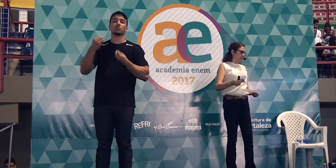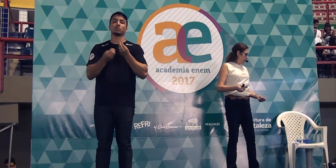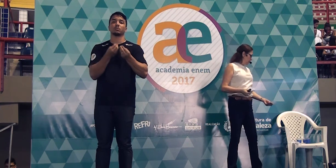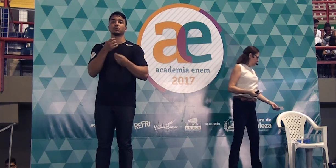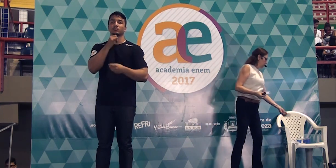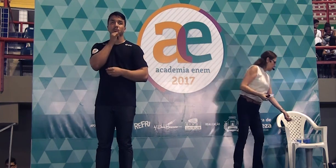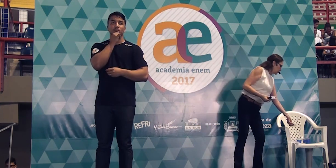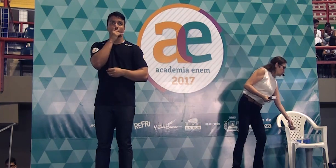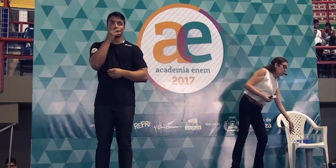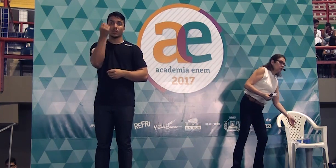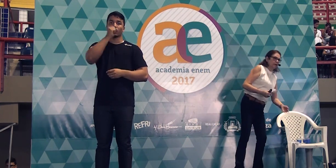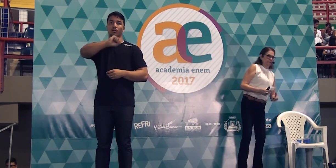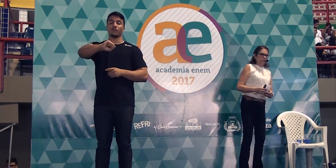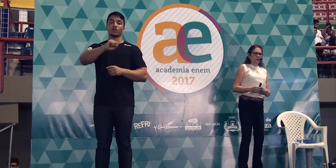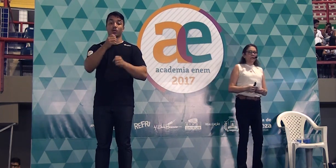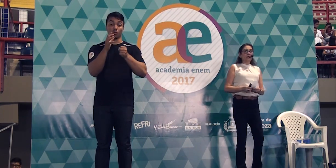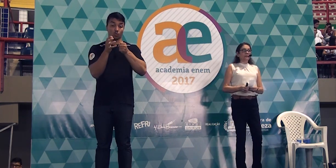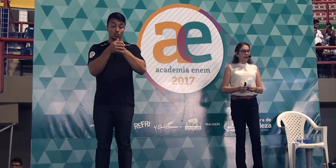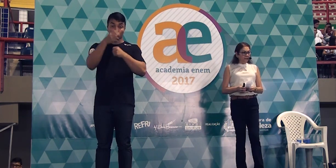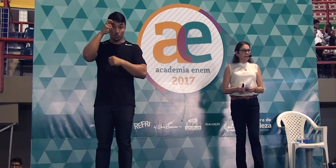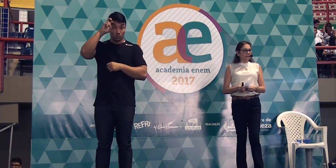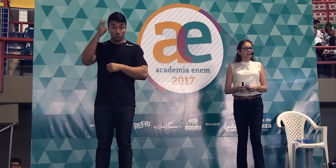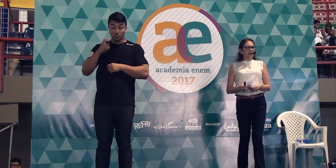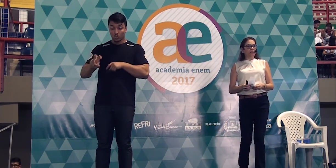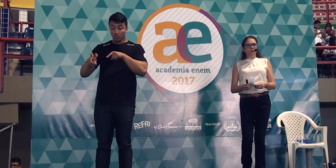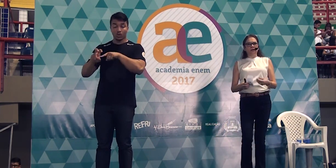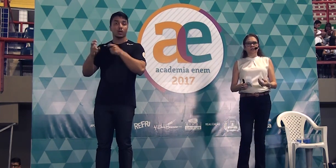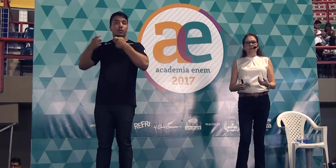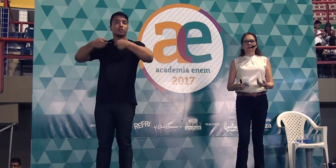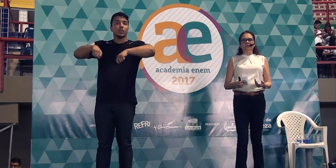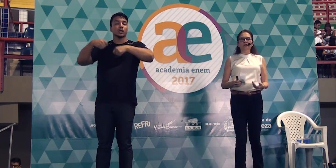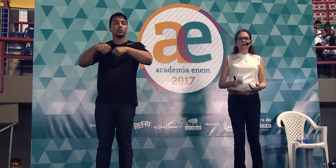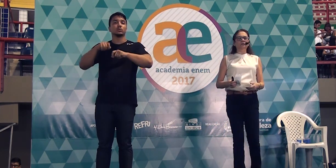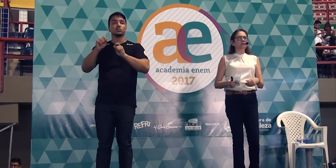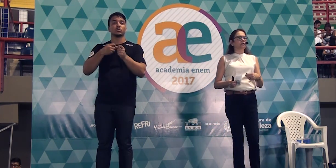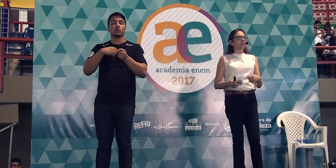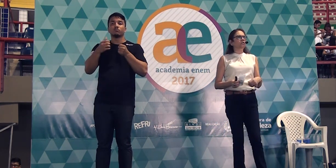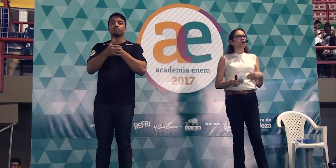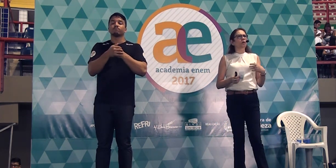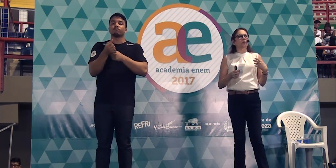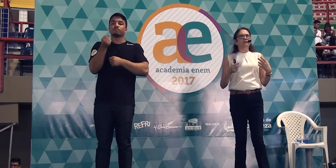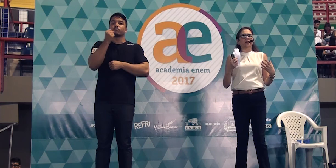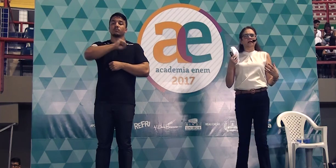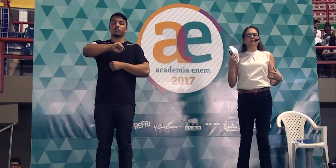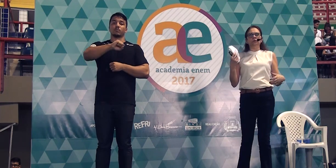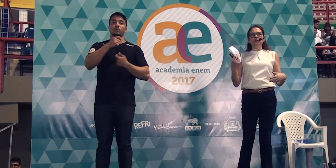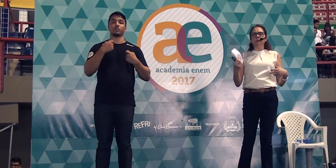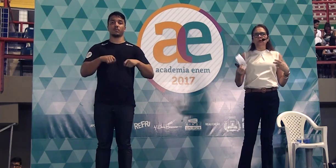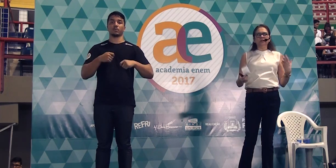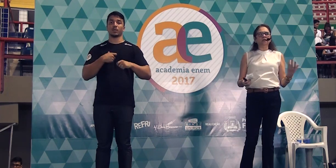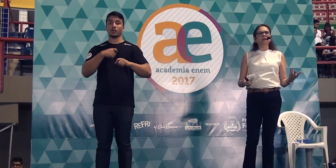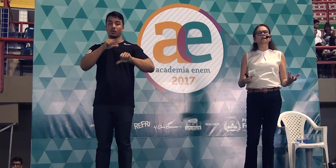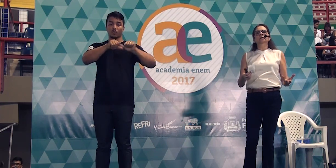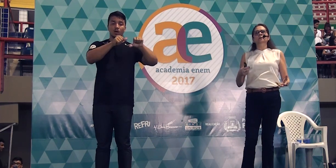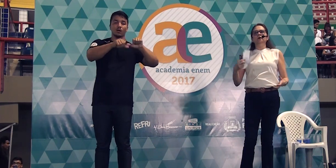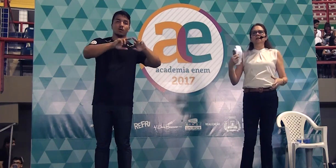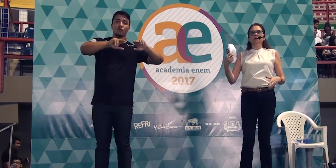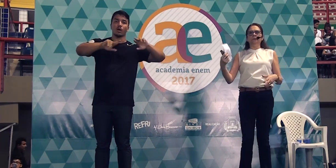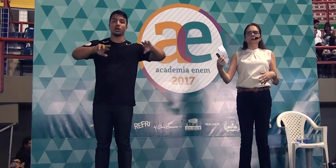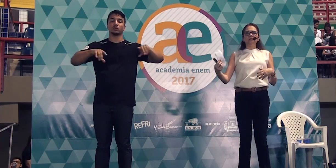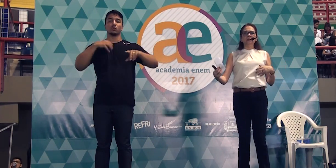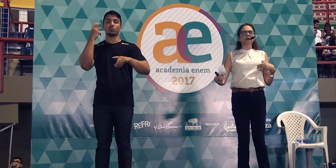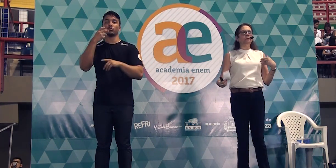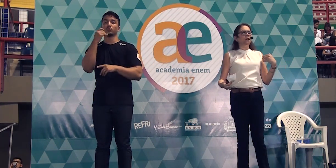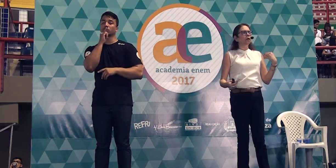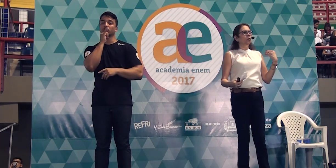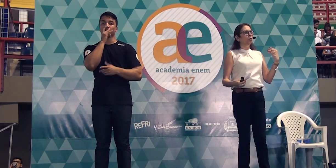quando você está defendendo a cultura que é necessário que a gente defenda e você diz como a variação de música, por